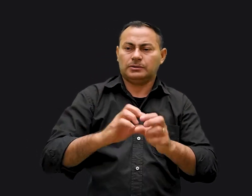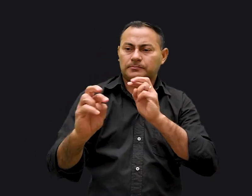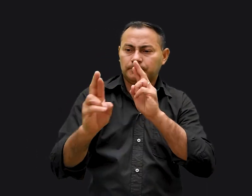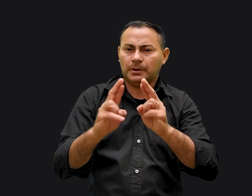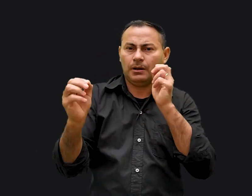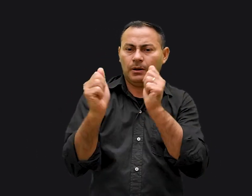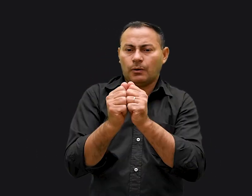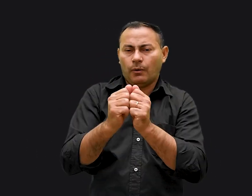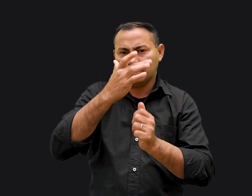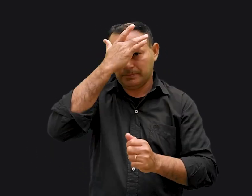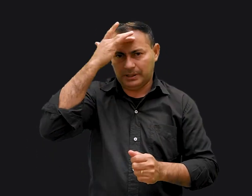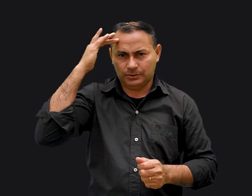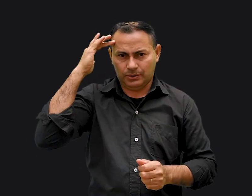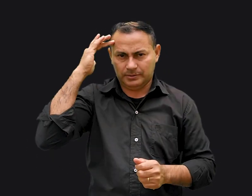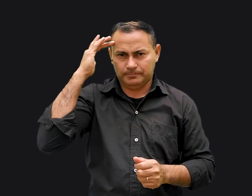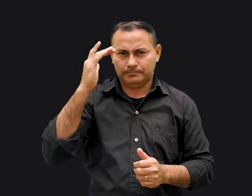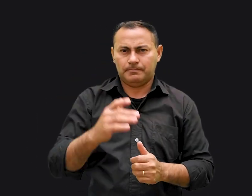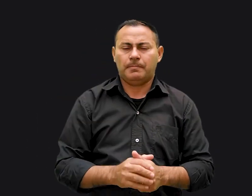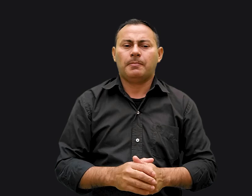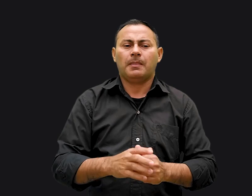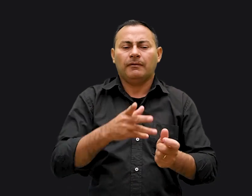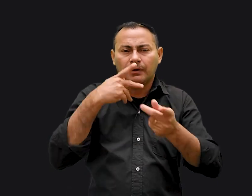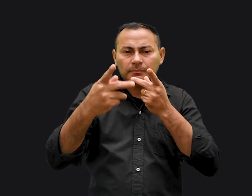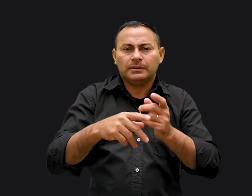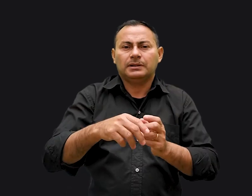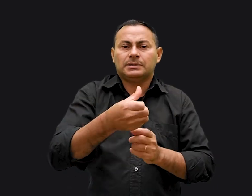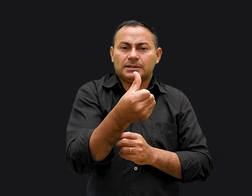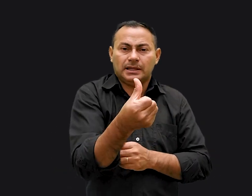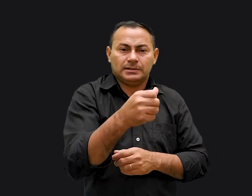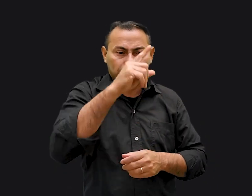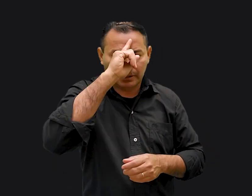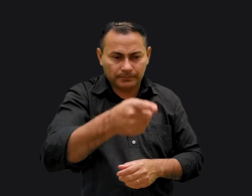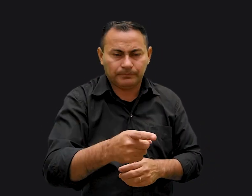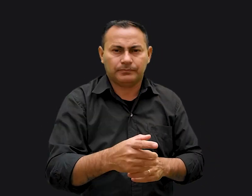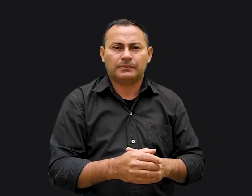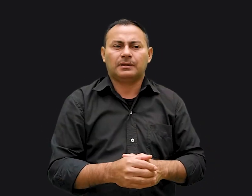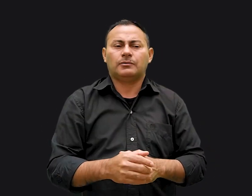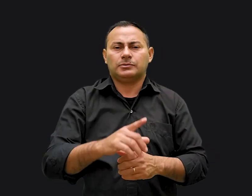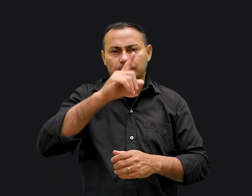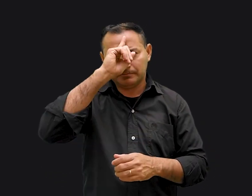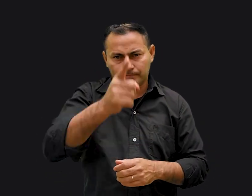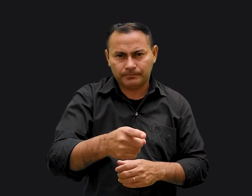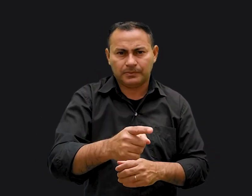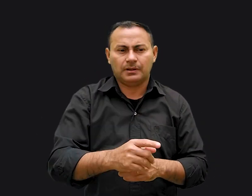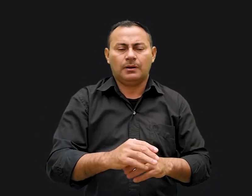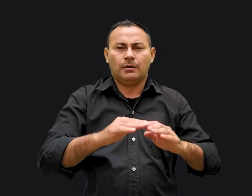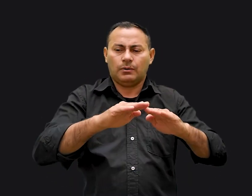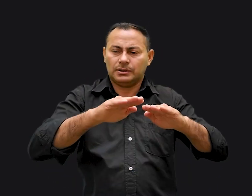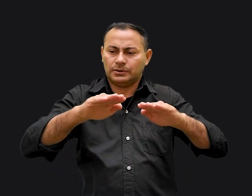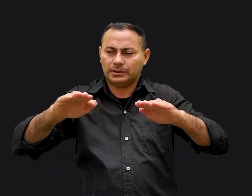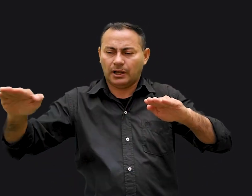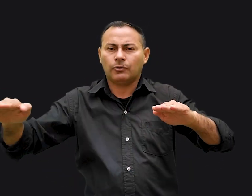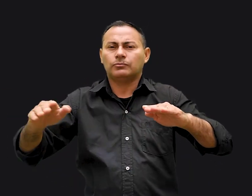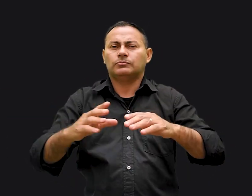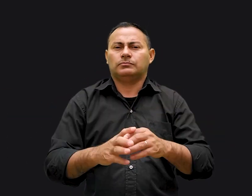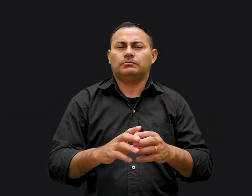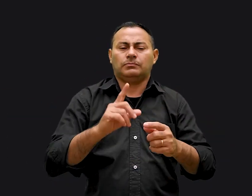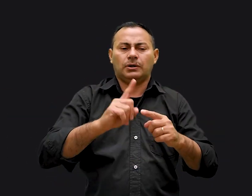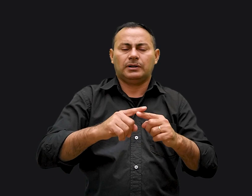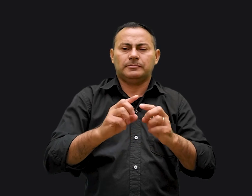relacionamento com as pessoas. Chamamos estes seis mandamentos de os mandamentos horizontais, porque eles governam o